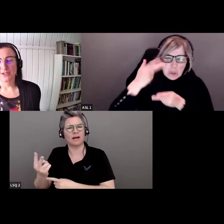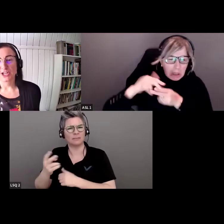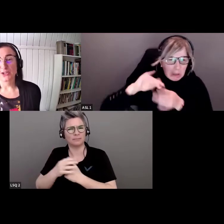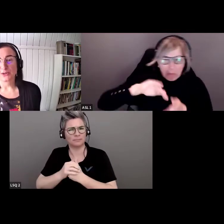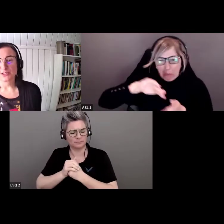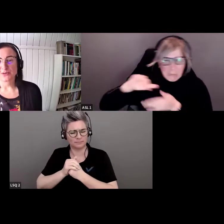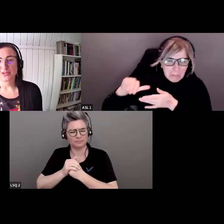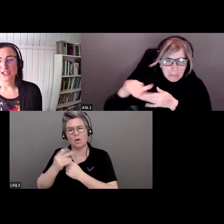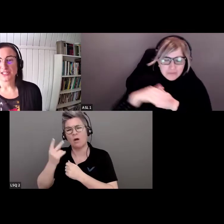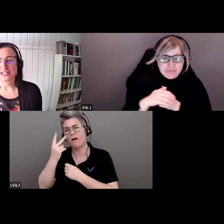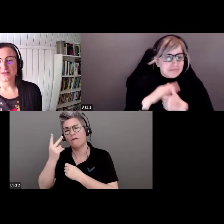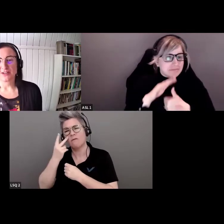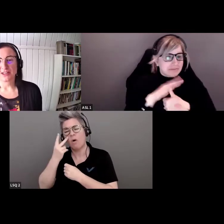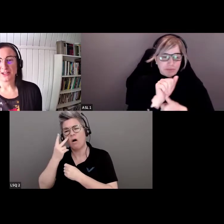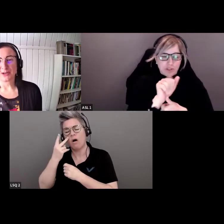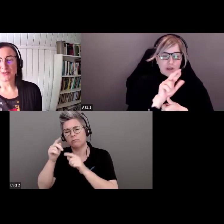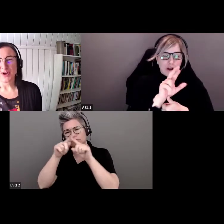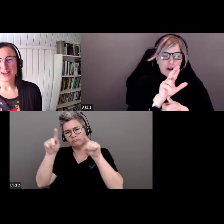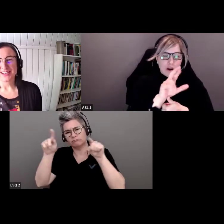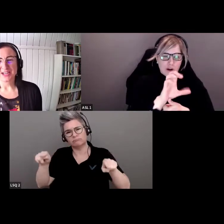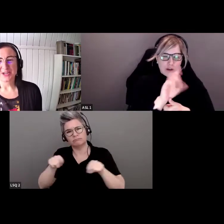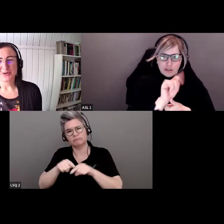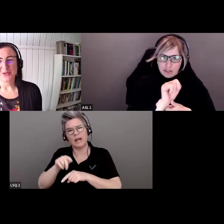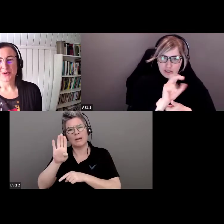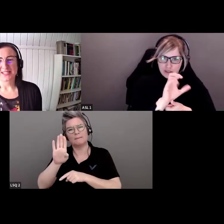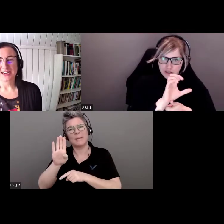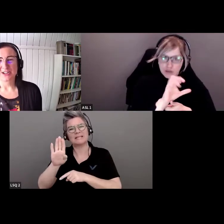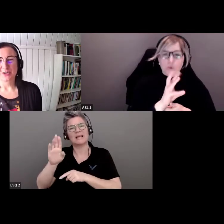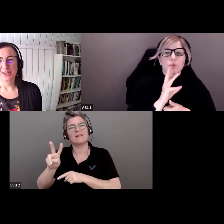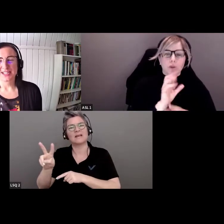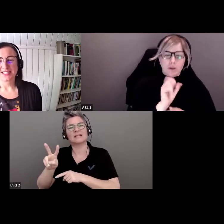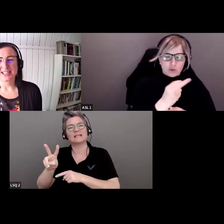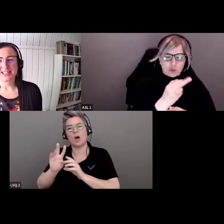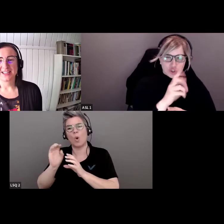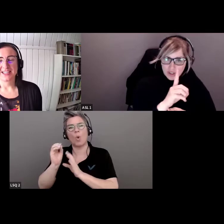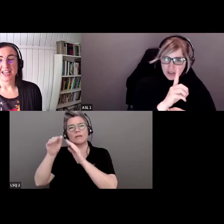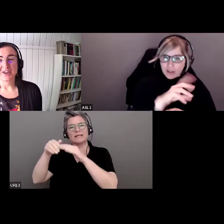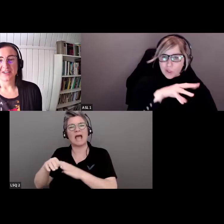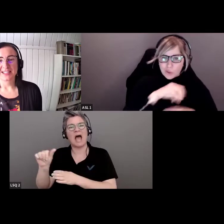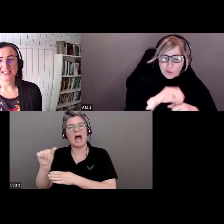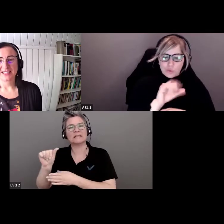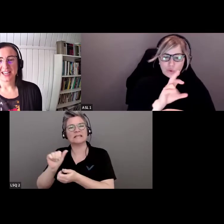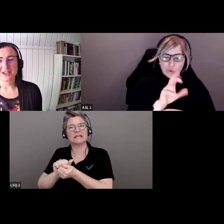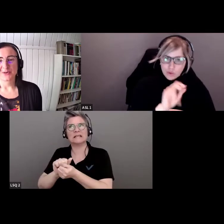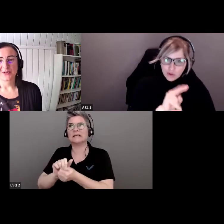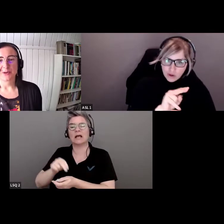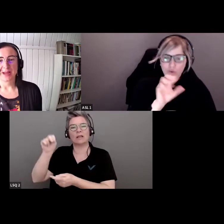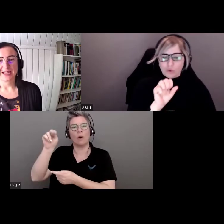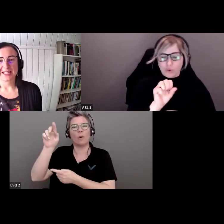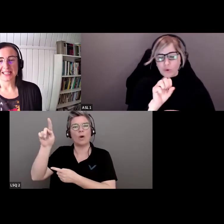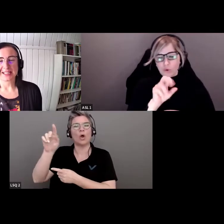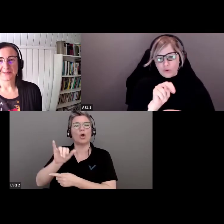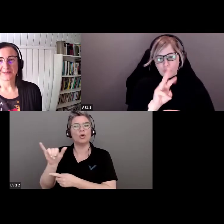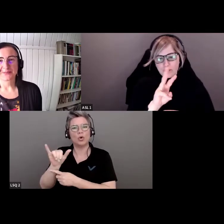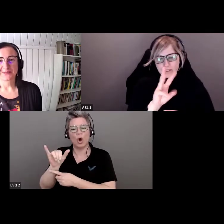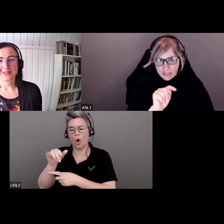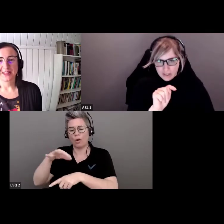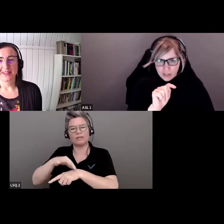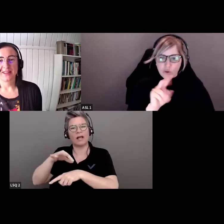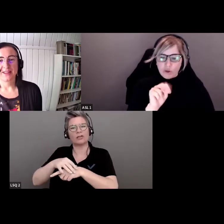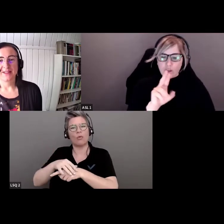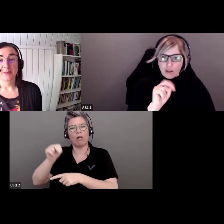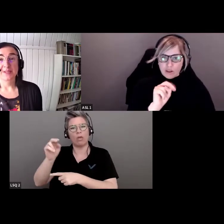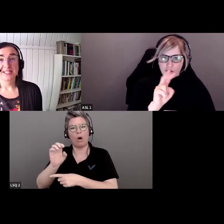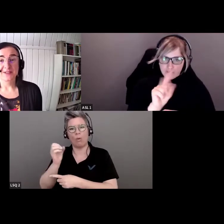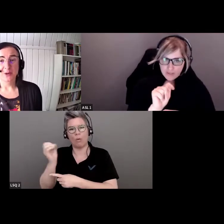voir à l'écran bassin versant de l'océan Arctique qui comprend Yukon, territoire du nord-ouest,